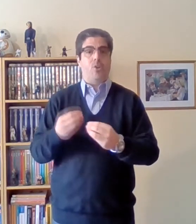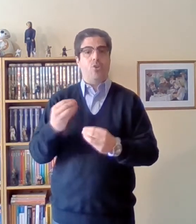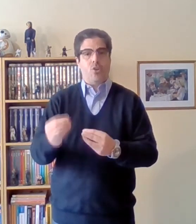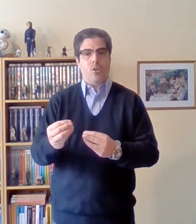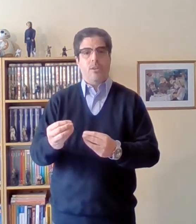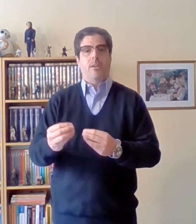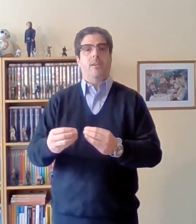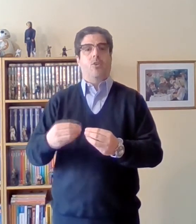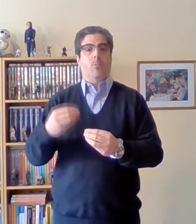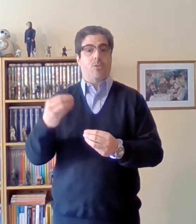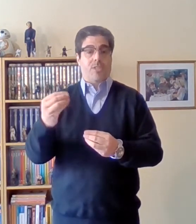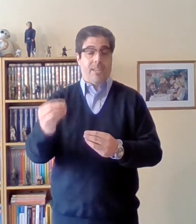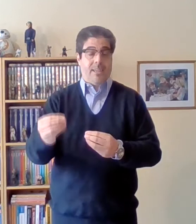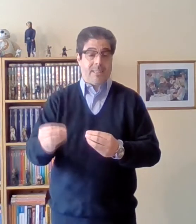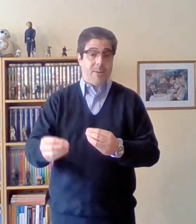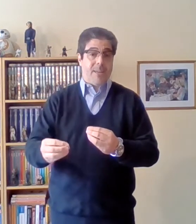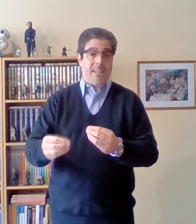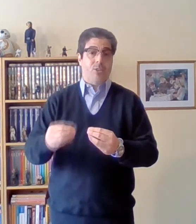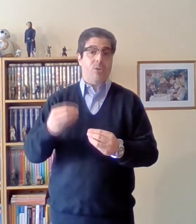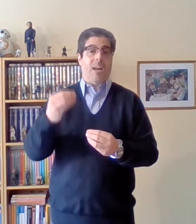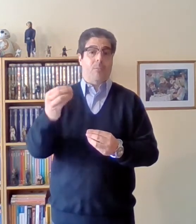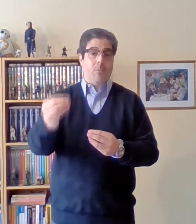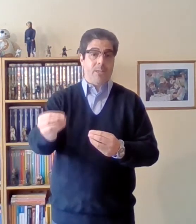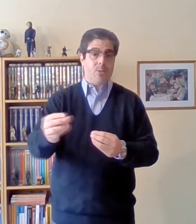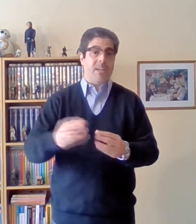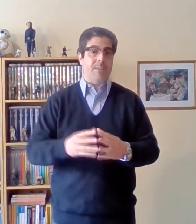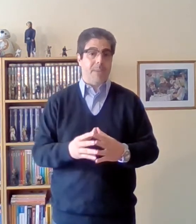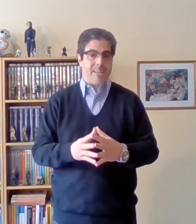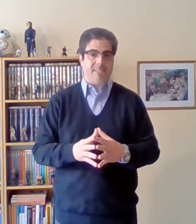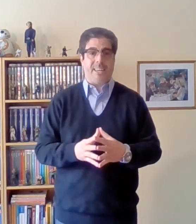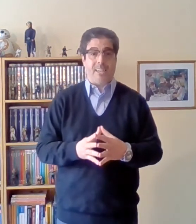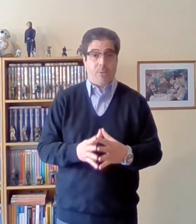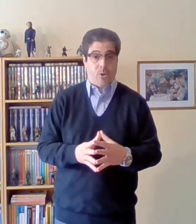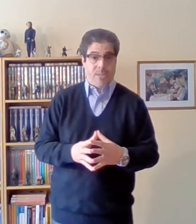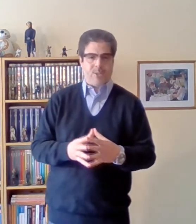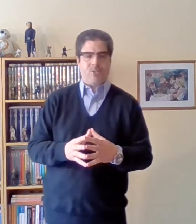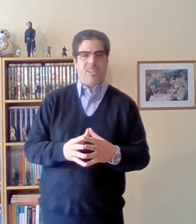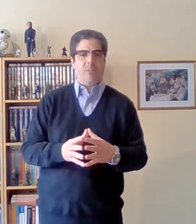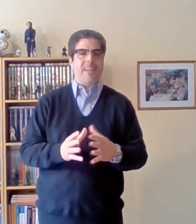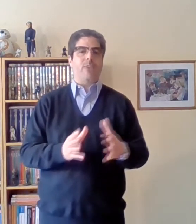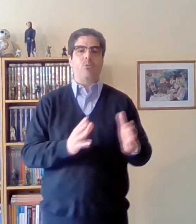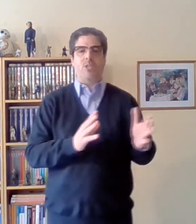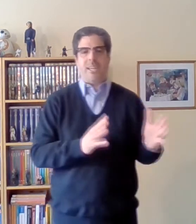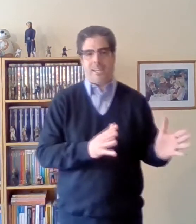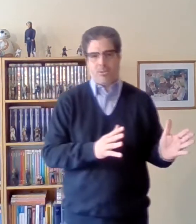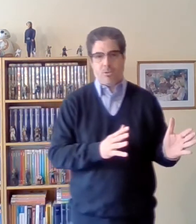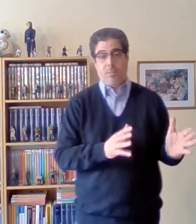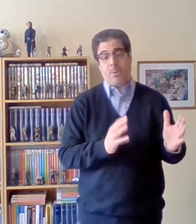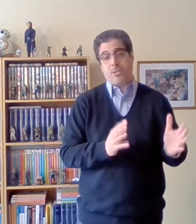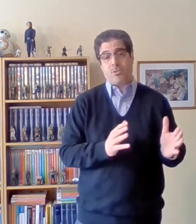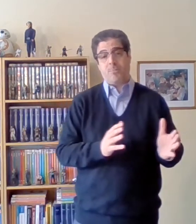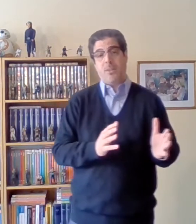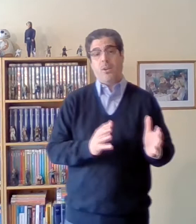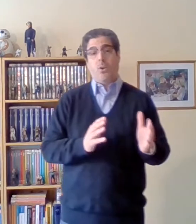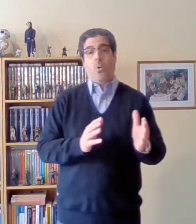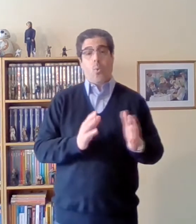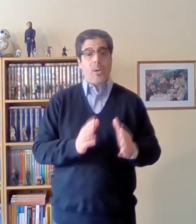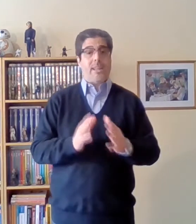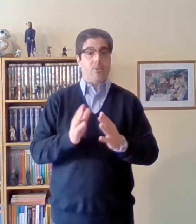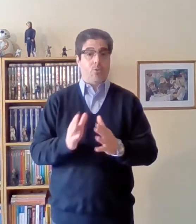no como se estaba dando al momento en que Marx escribió. Entonces él va a discutir esto, y por eso, una de sus